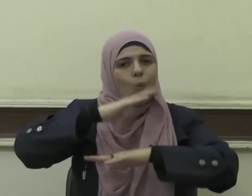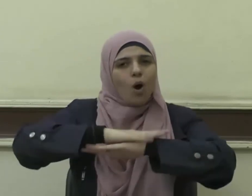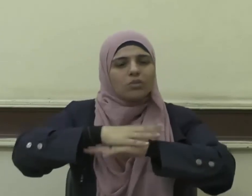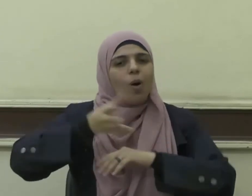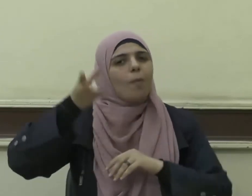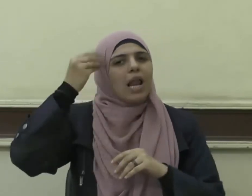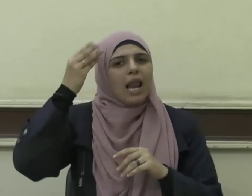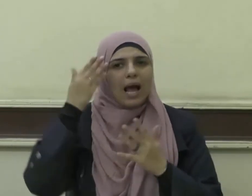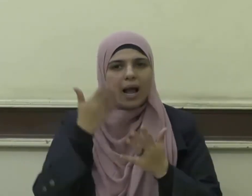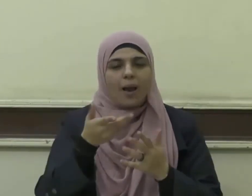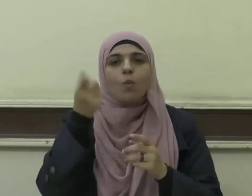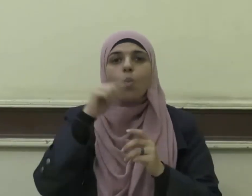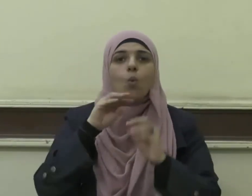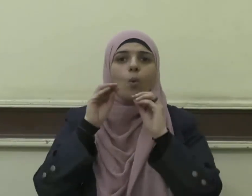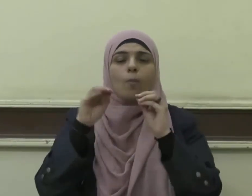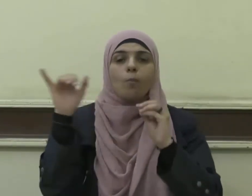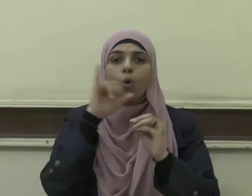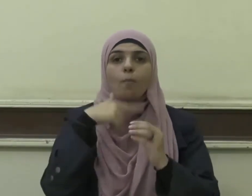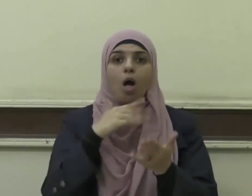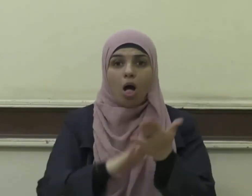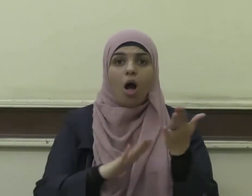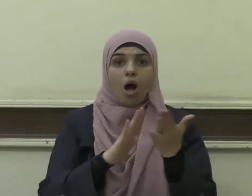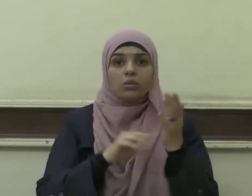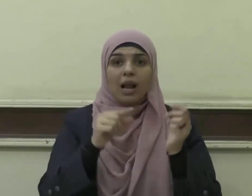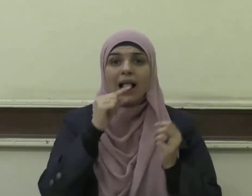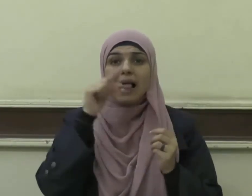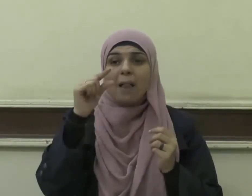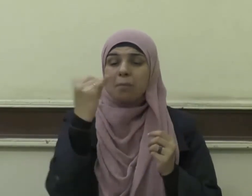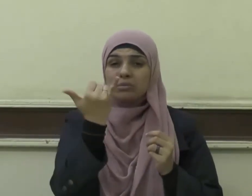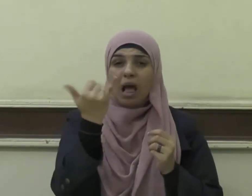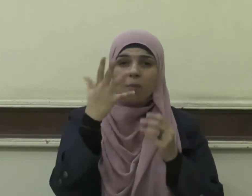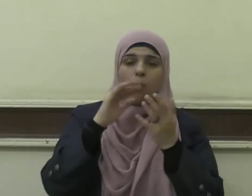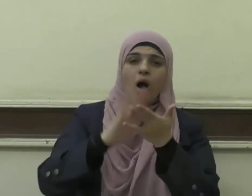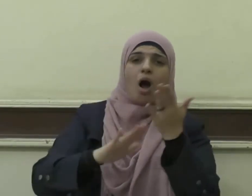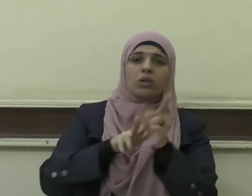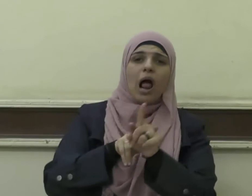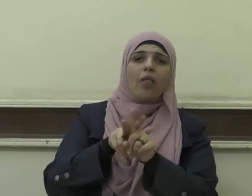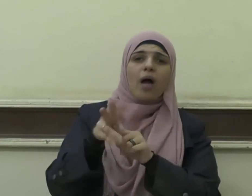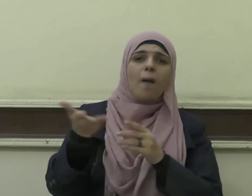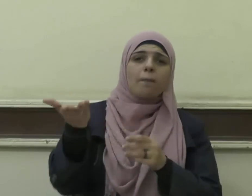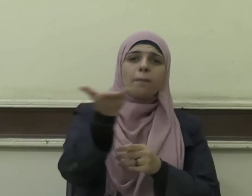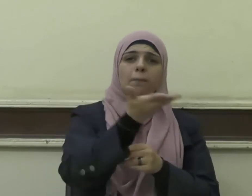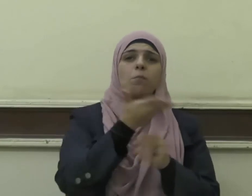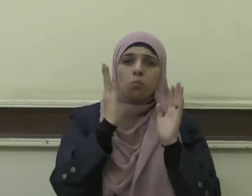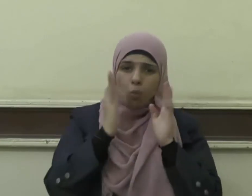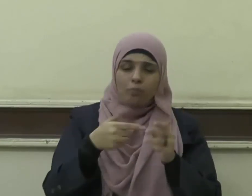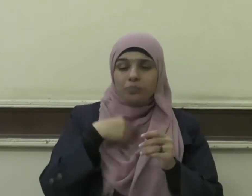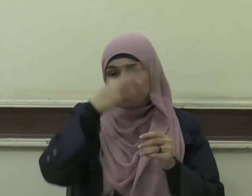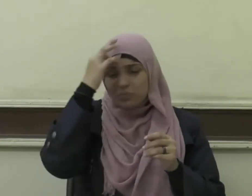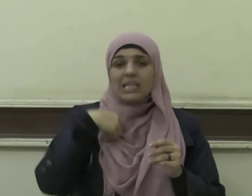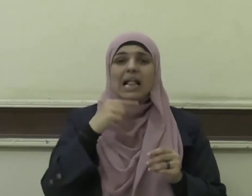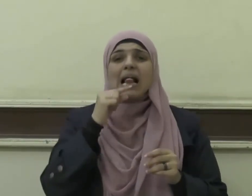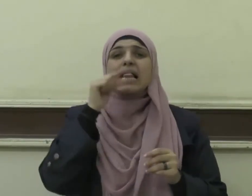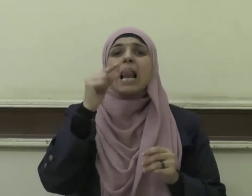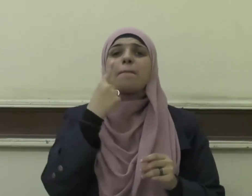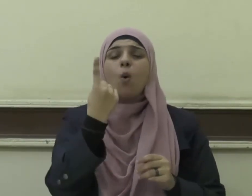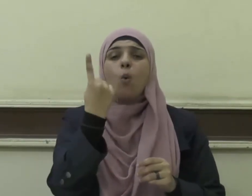وتقديرًا لخطورة الكلمة فكم من كلمةٍ أطلقها صاحبها بغير